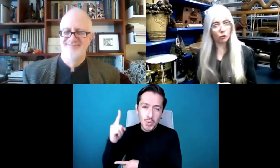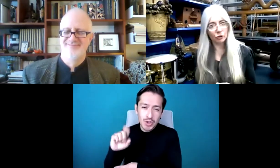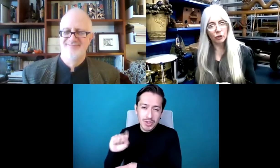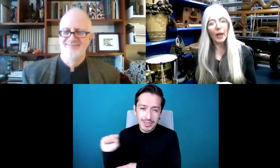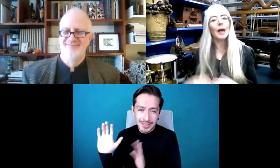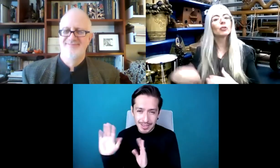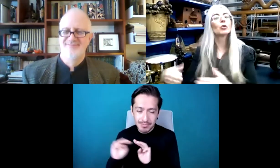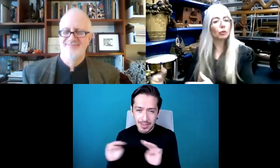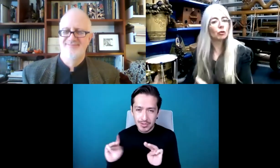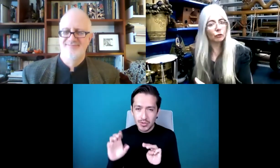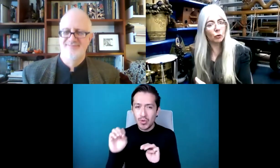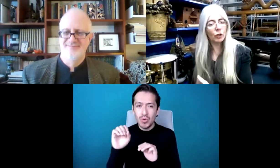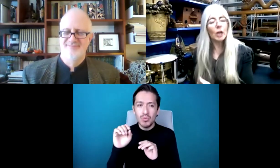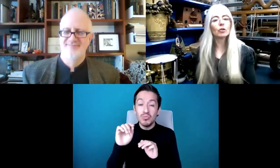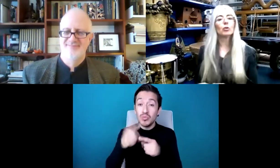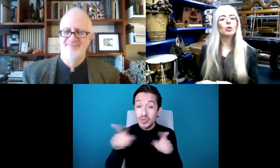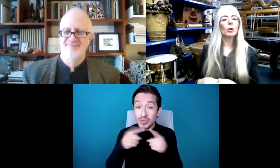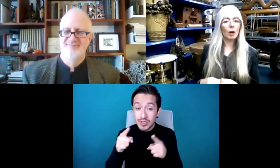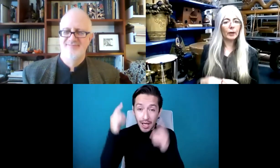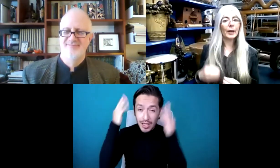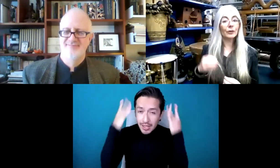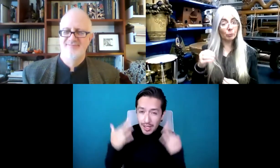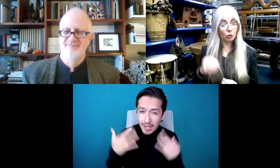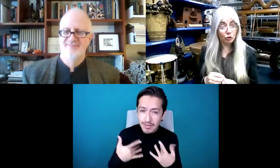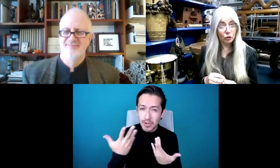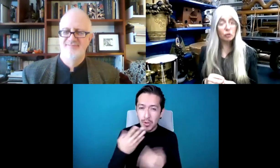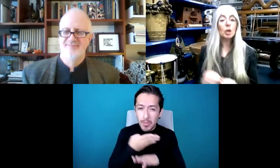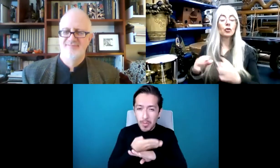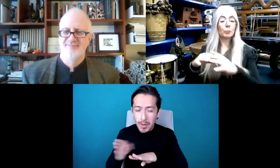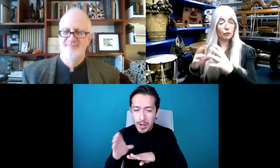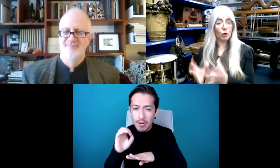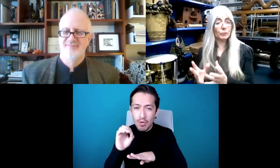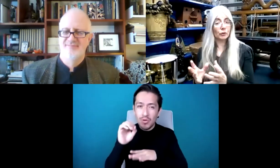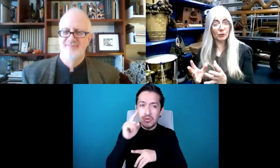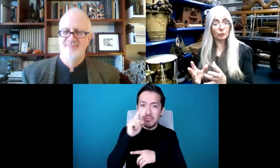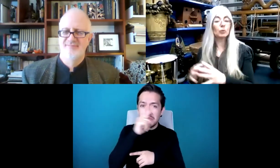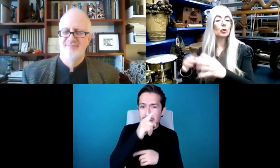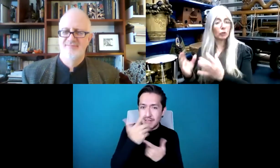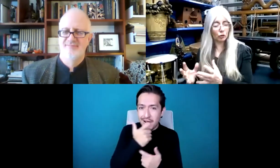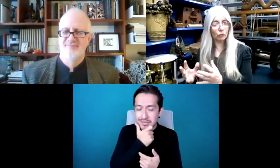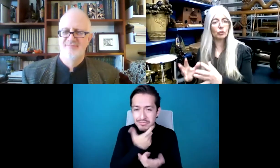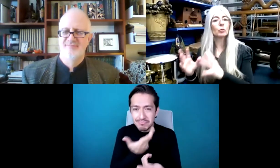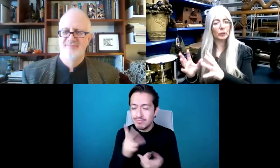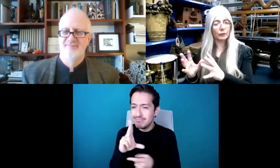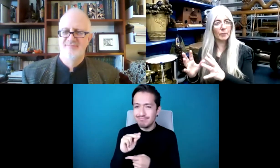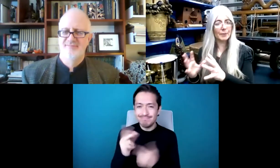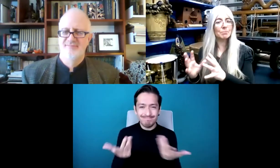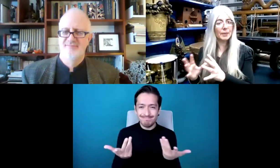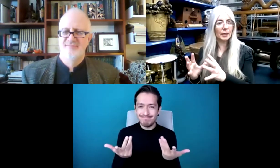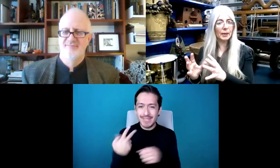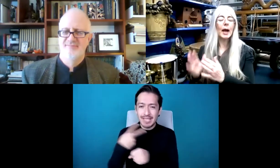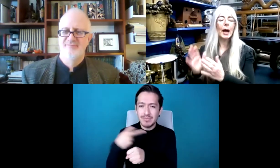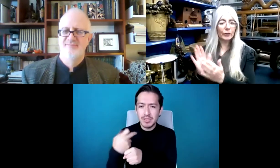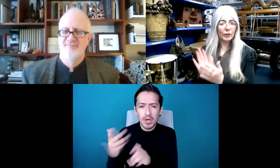de pelo cano, no como música escocesa. Entonces, se te invita, se te